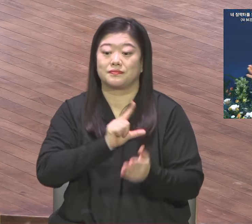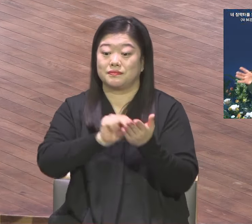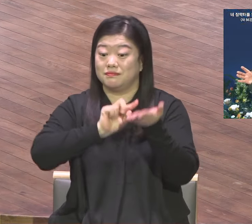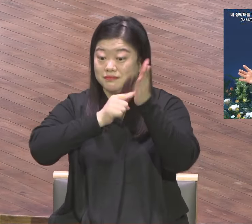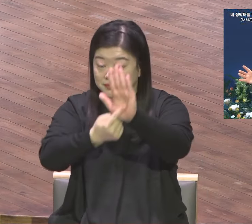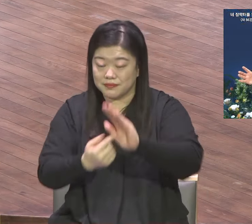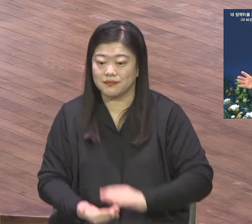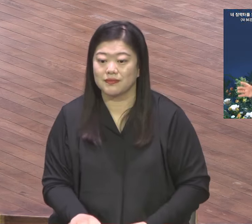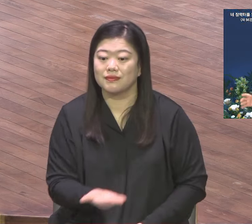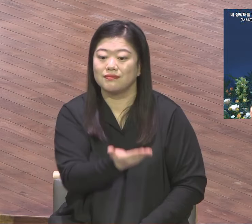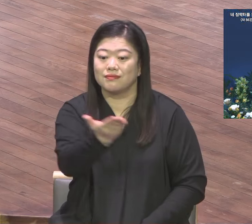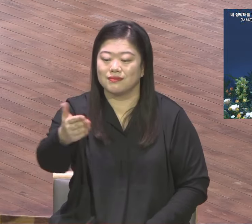넓혀라.